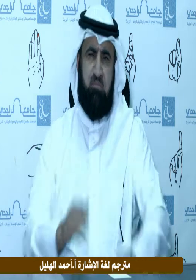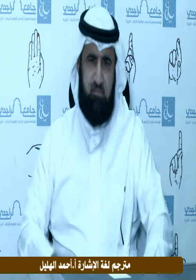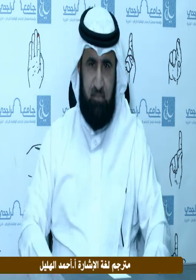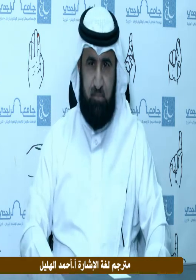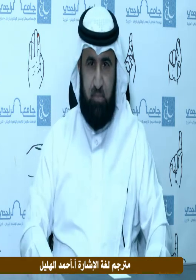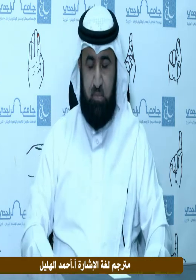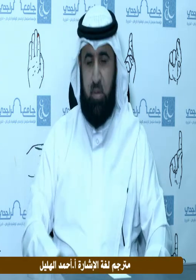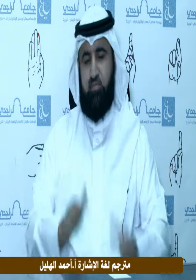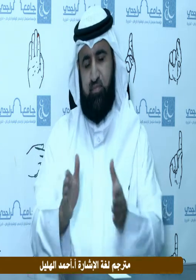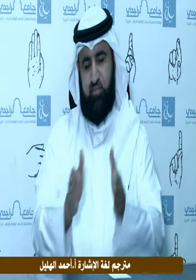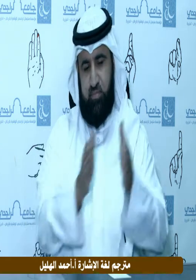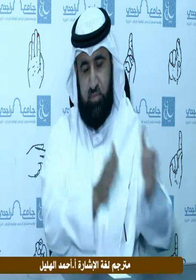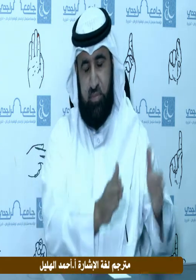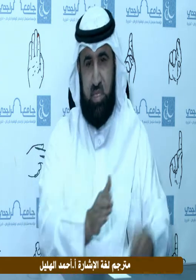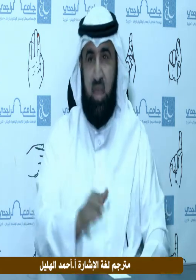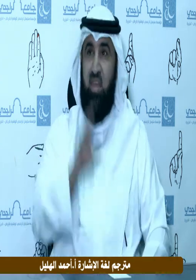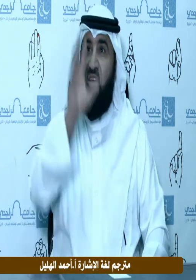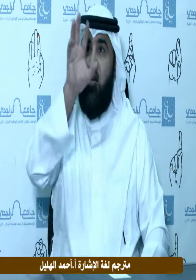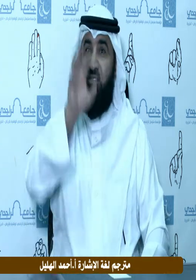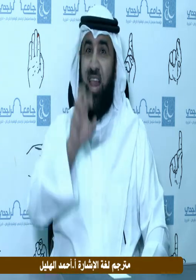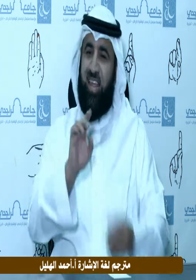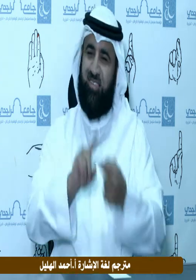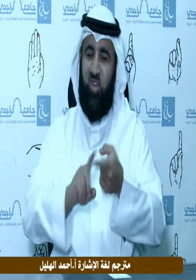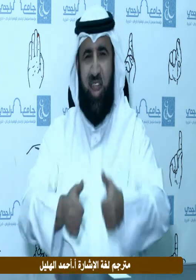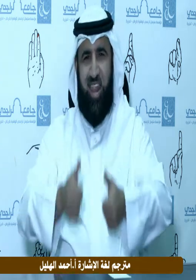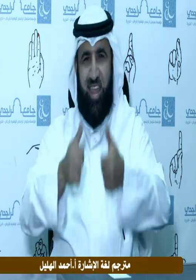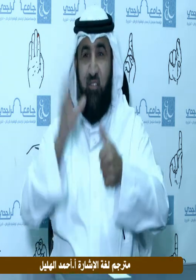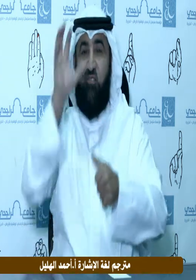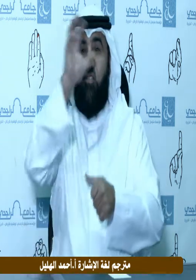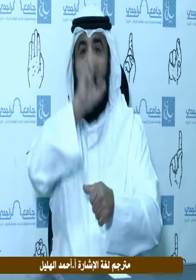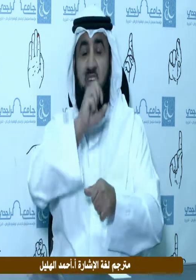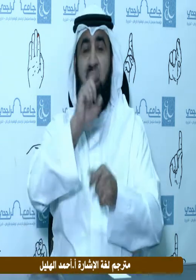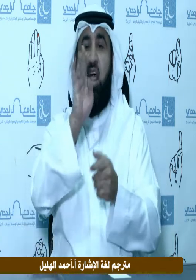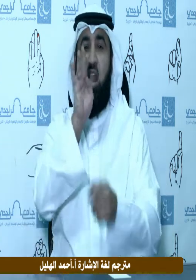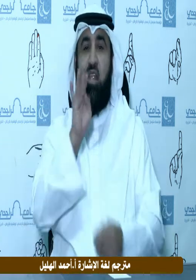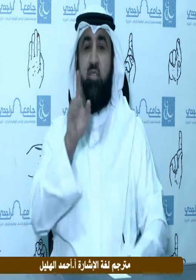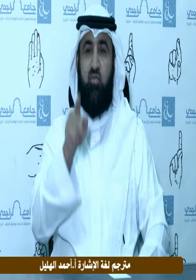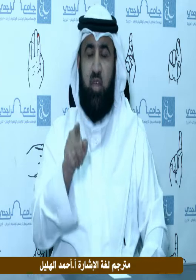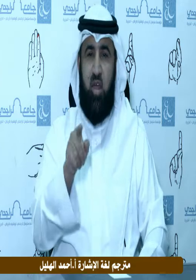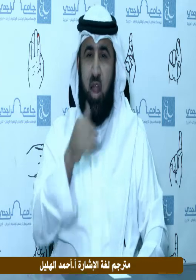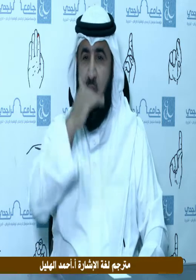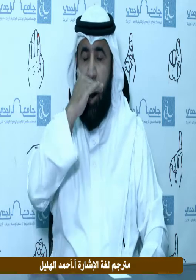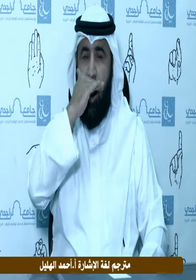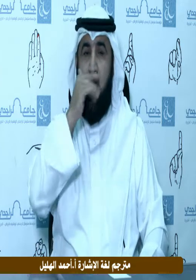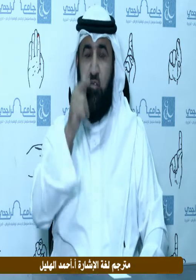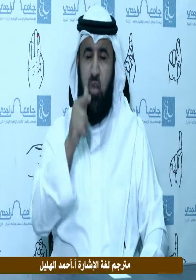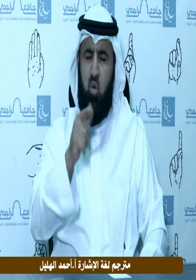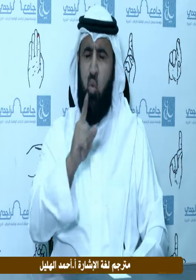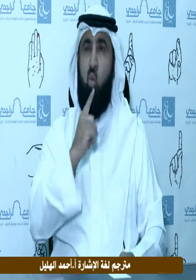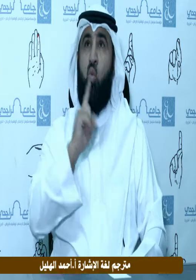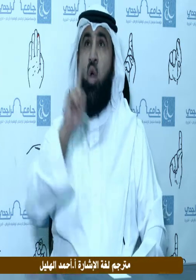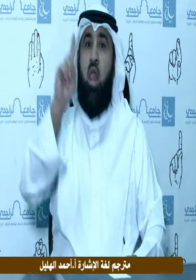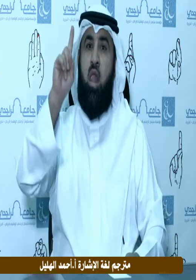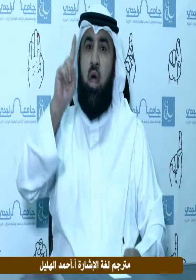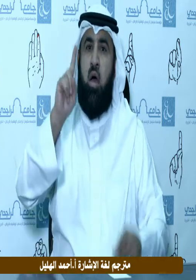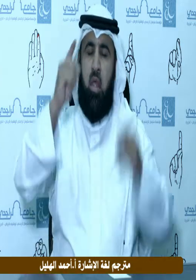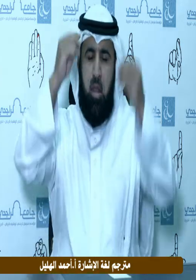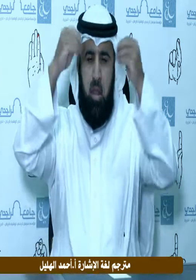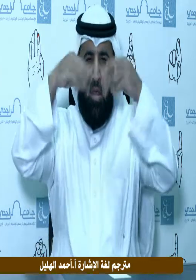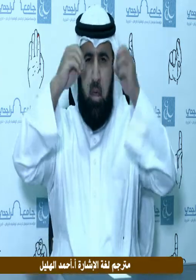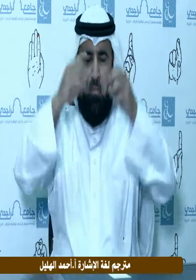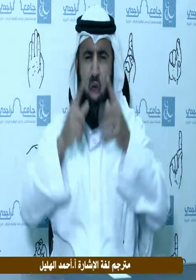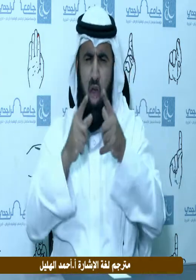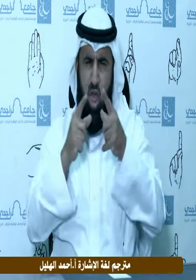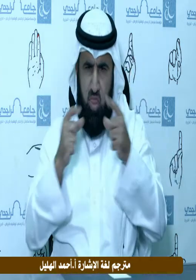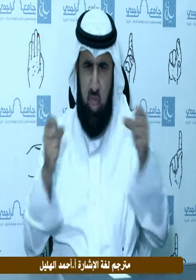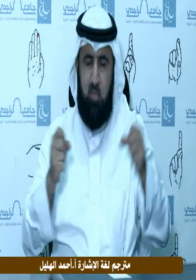الزفاف ليلة زفاف الزوجة إلى زوجها والله إنها نعمة عظيمة والنعمة لا